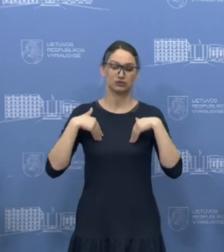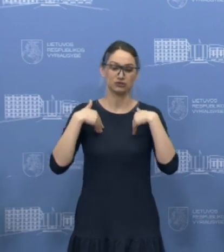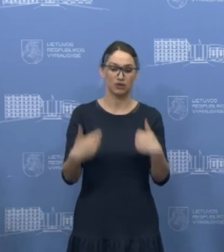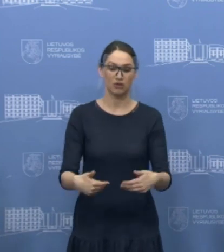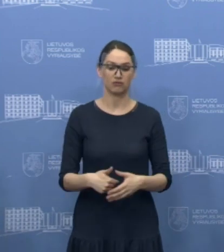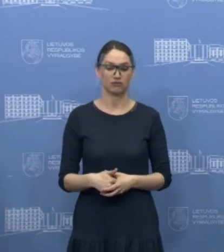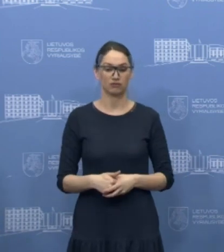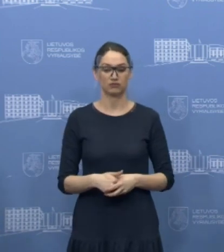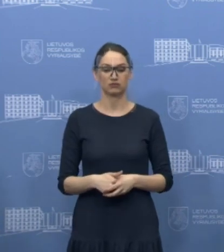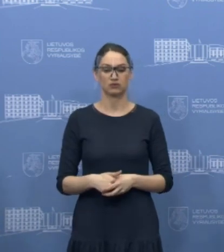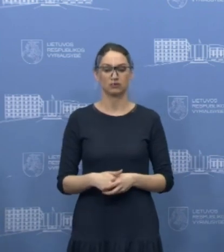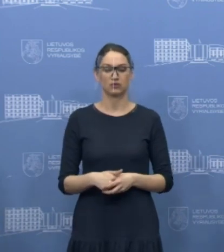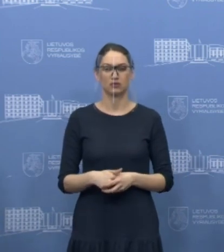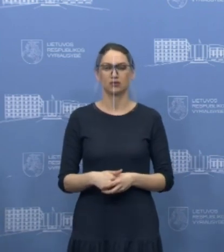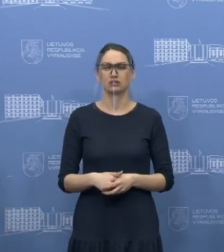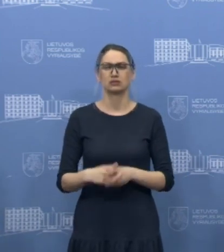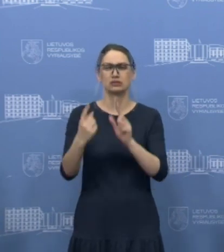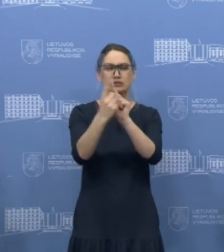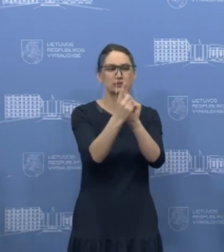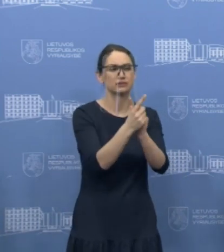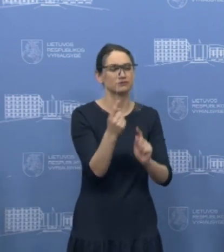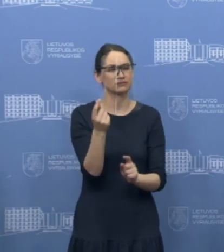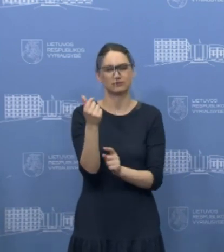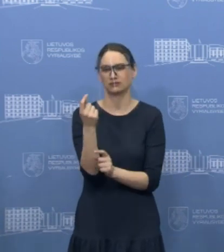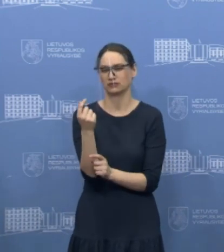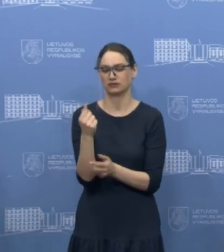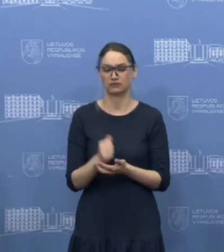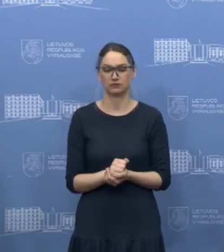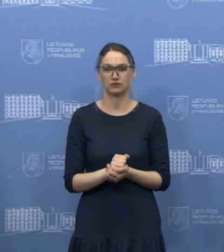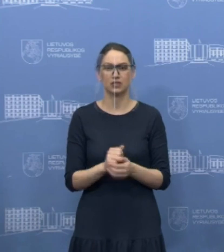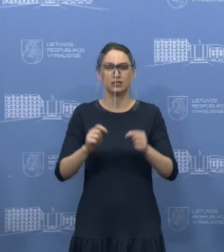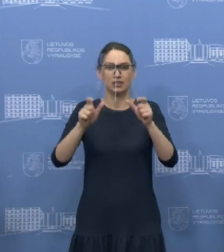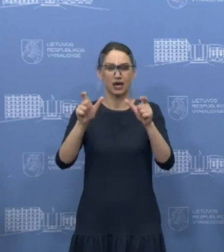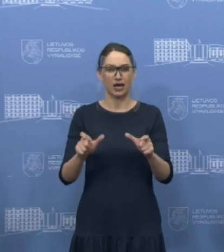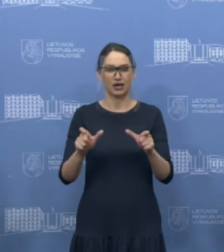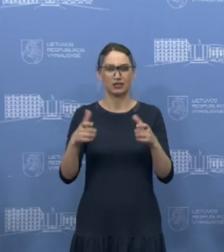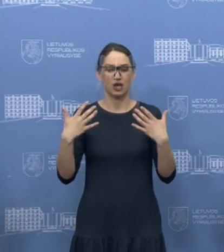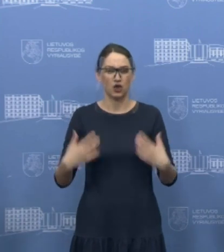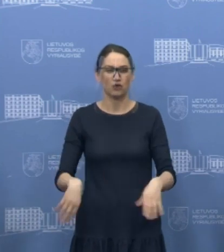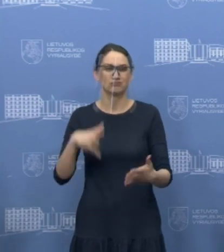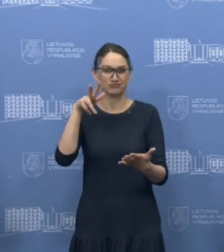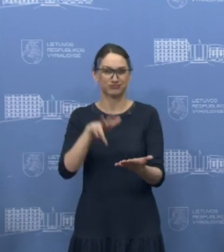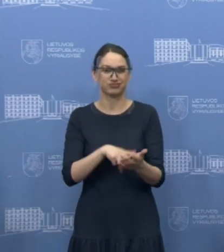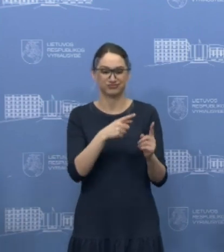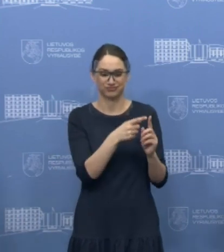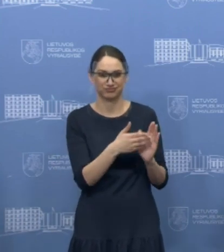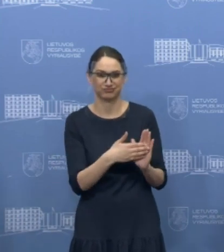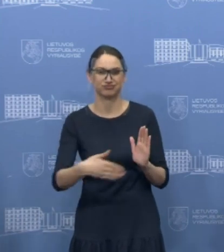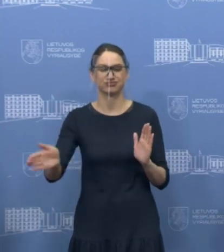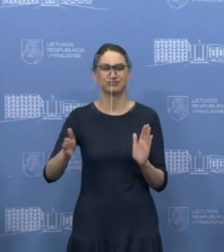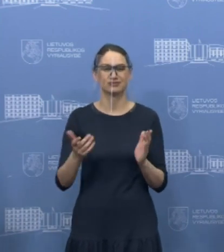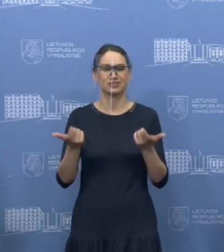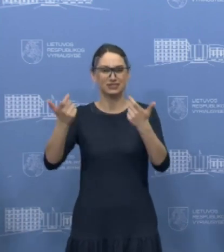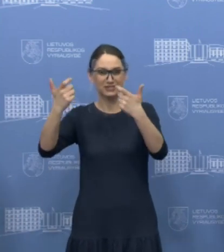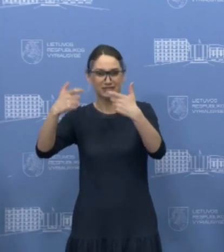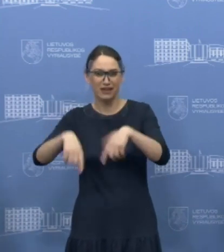sumažinti kontaktus iki minimumo. Prasidėjus karantino situacijai, savaldybės, kaip ir visa